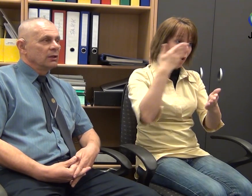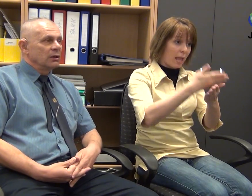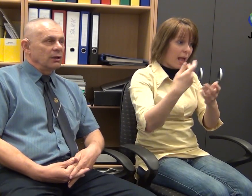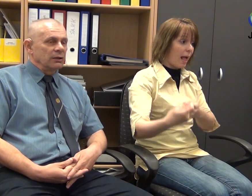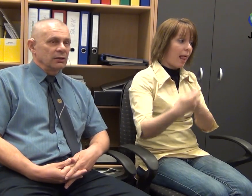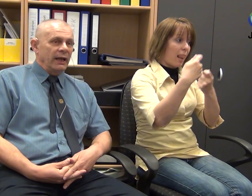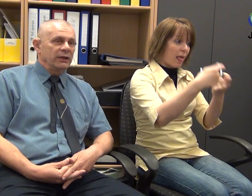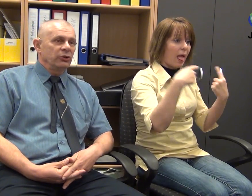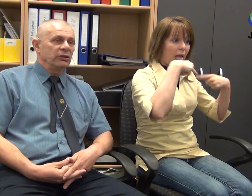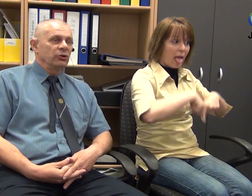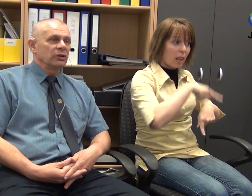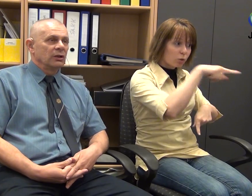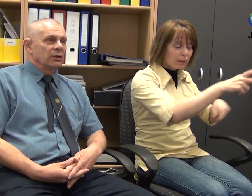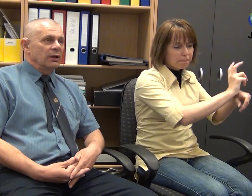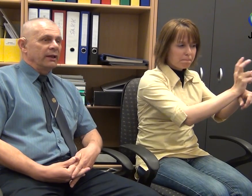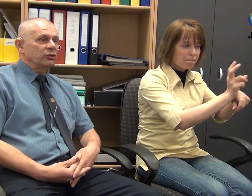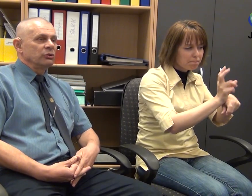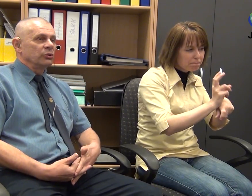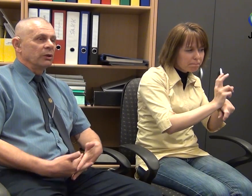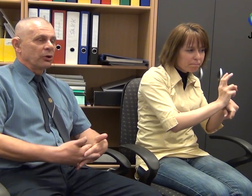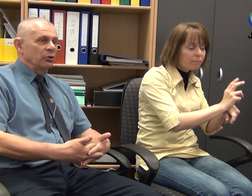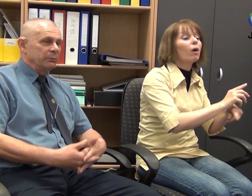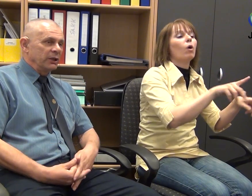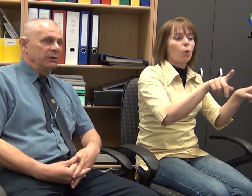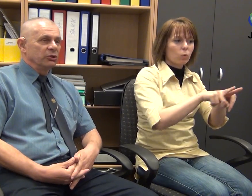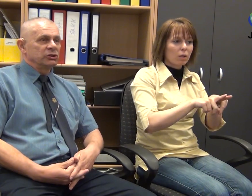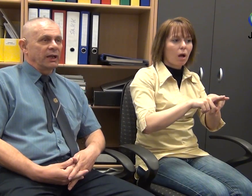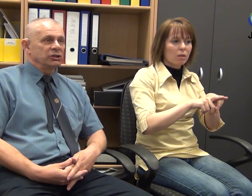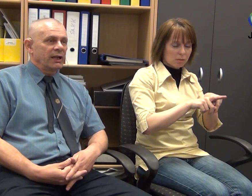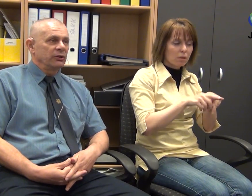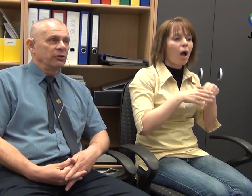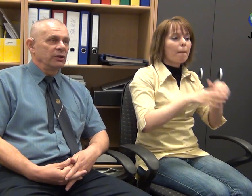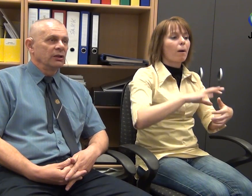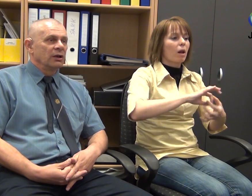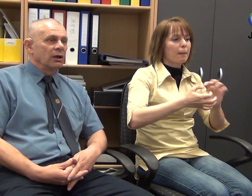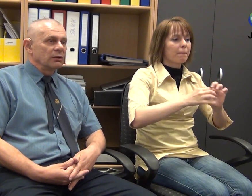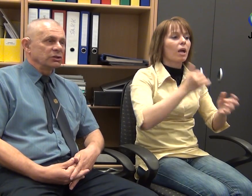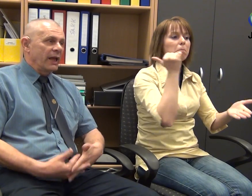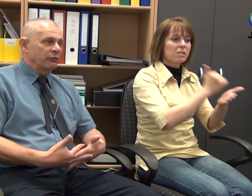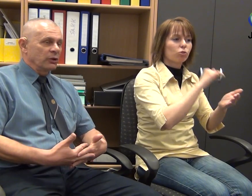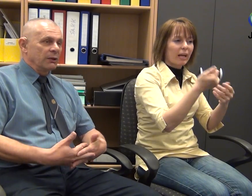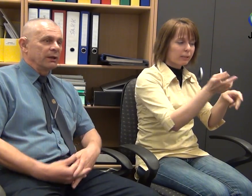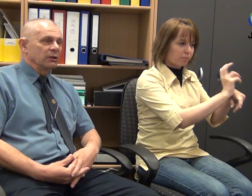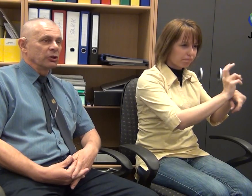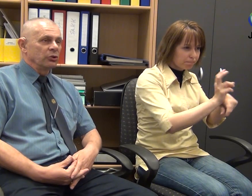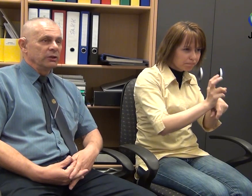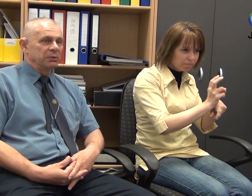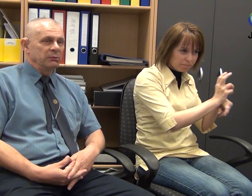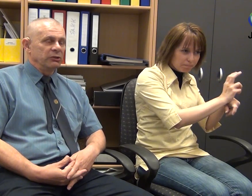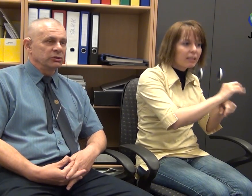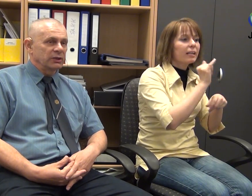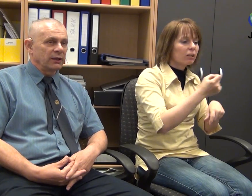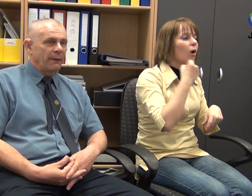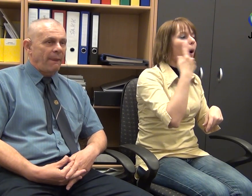ellenőrizzük, ezt ugyanúgy a Paralimpiai Bizottság is ellenőrzi, és legfőképpen a Magyar